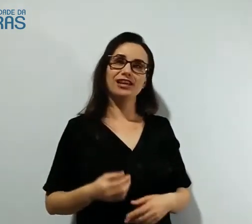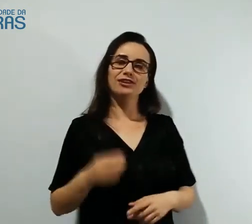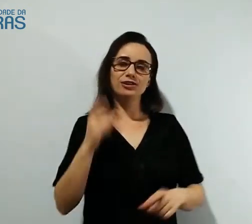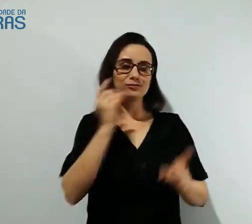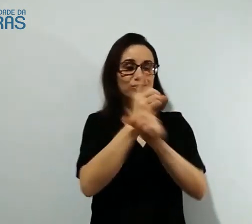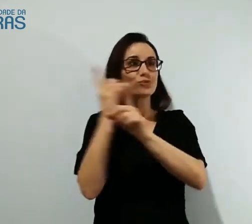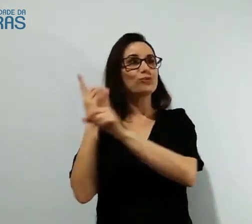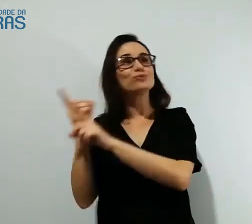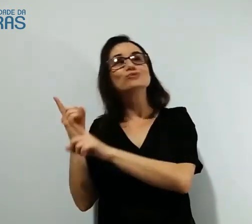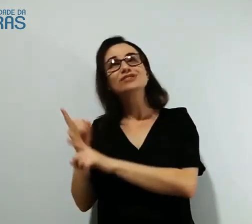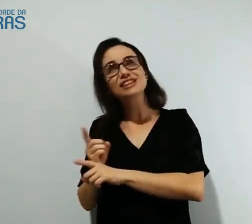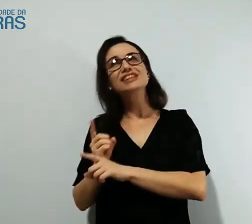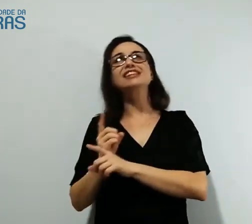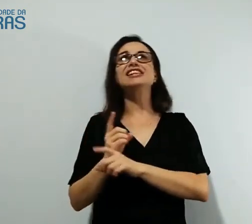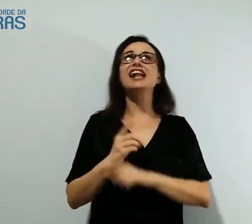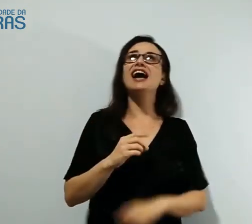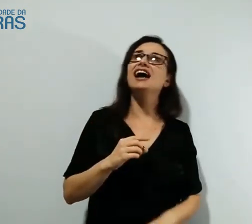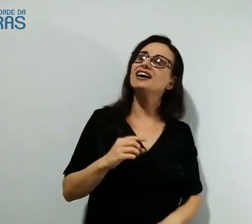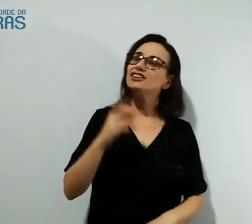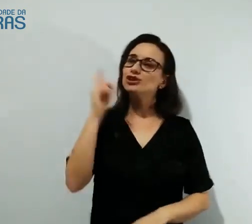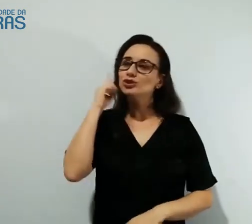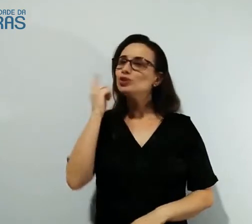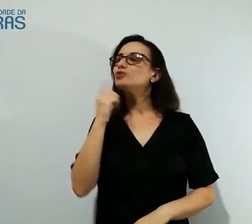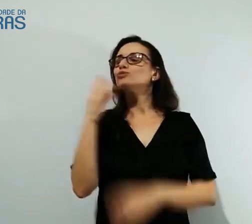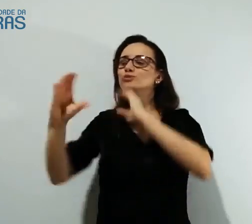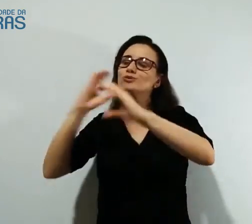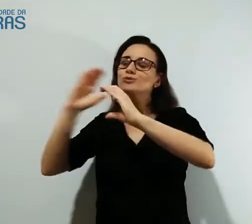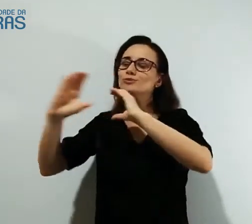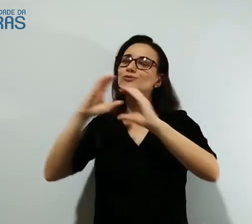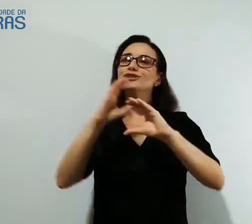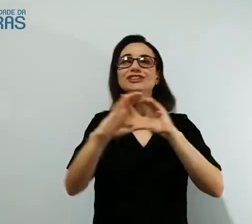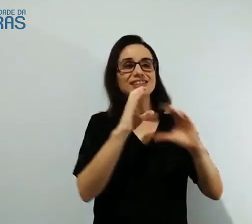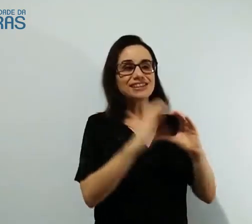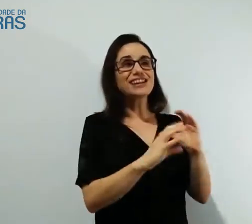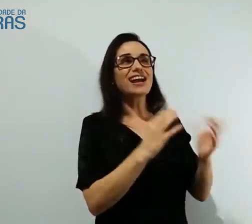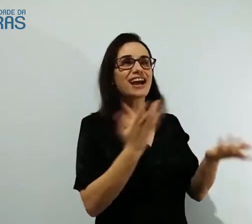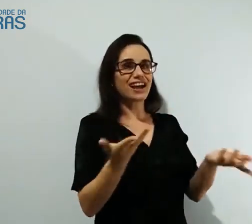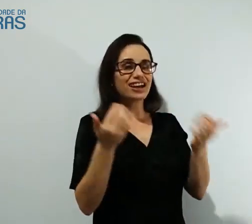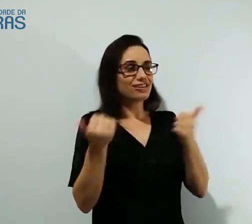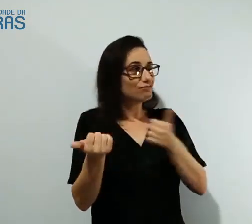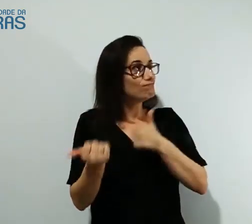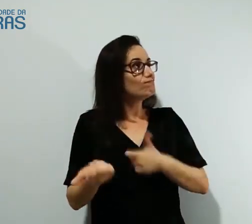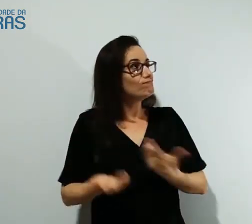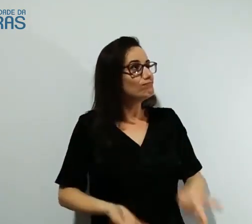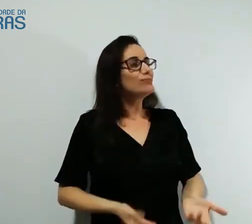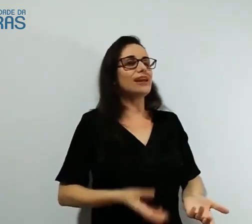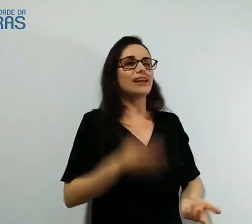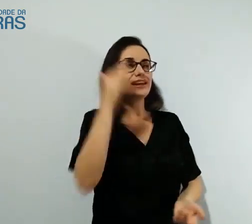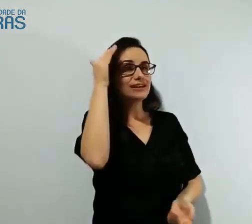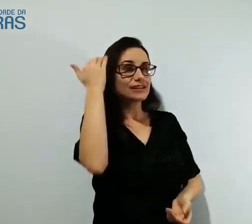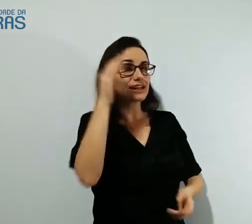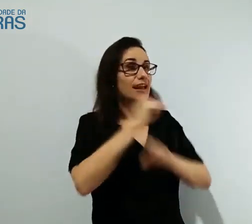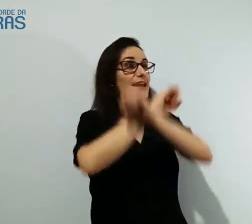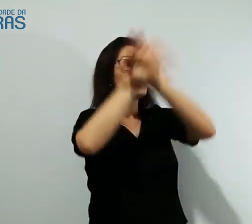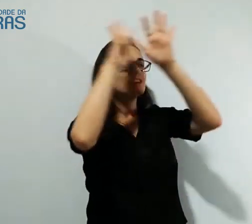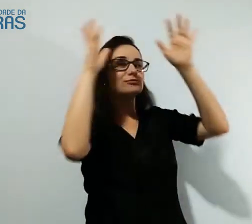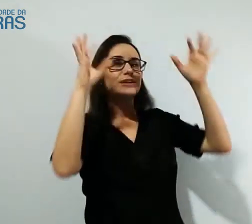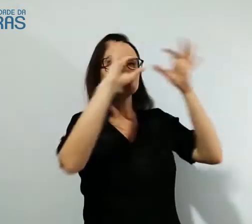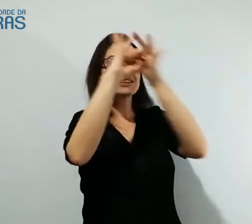alcançar o meu objetivo. E hoje eu posso ter uma comunicação fluida, clara com os surdos. E tudo